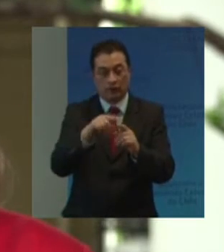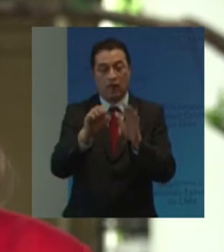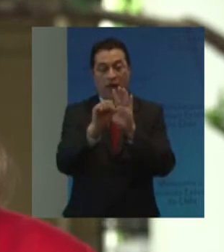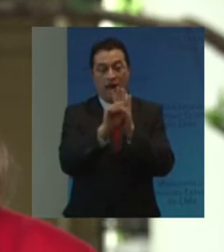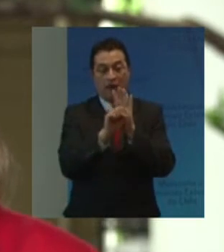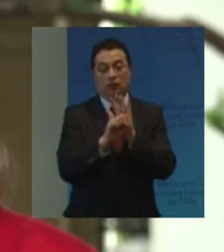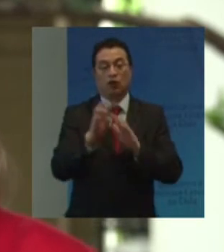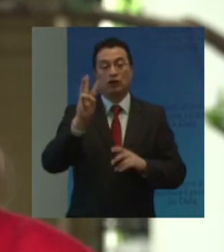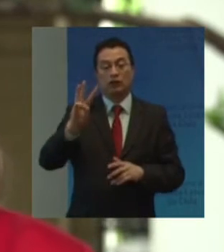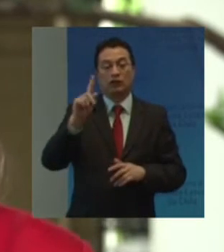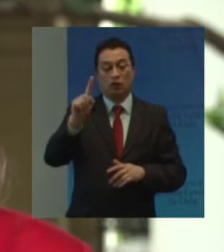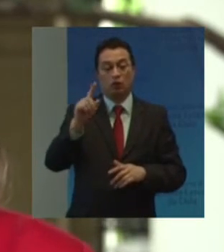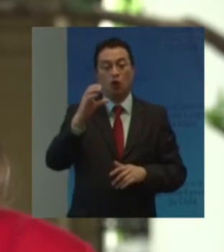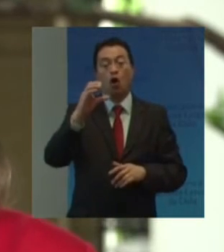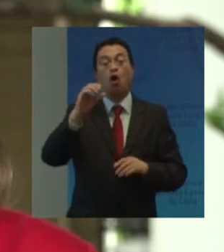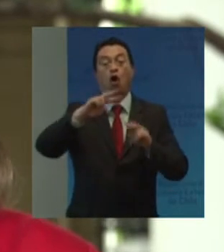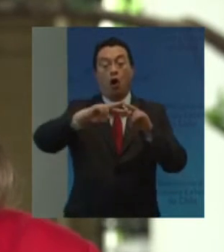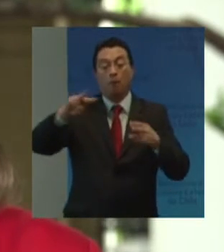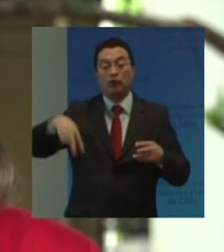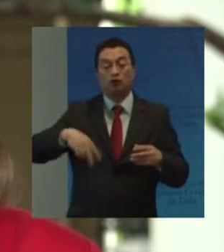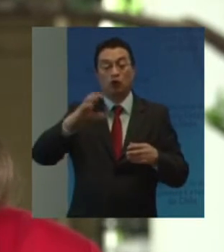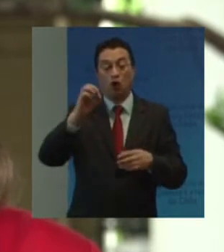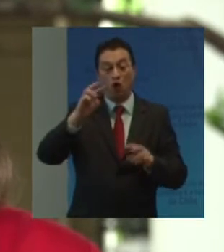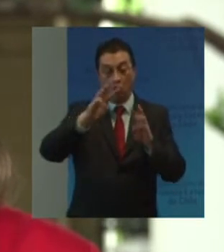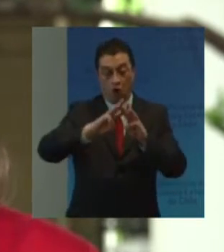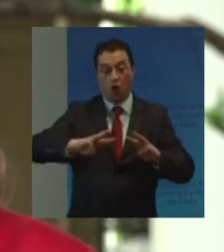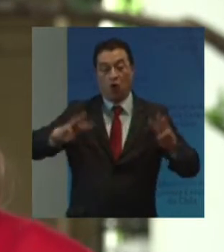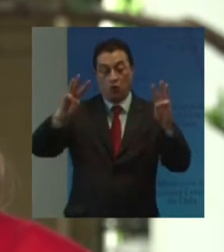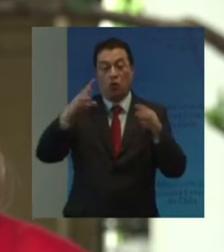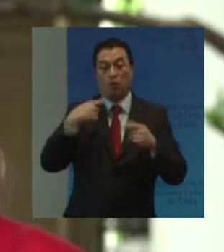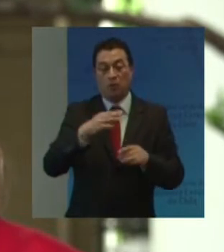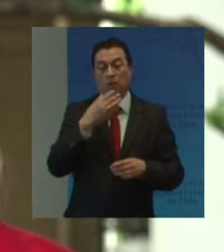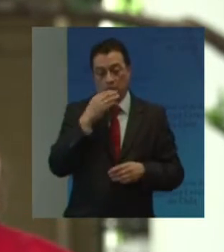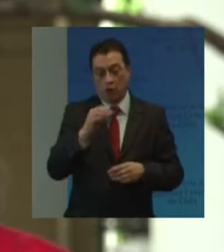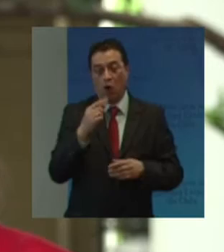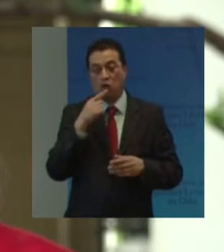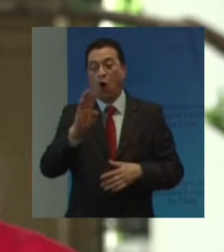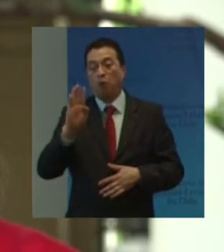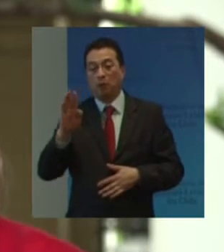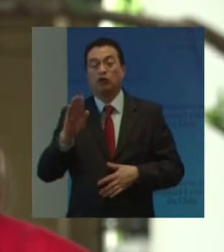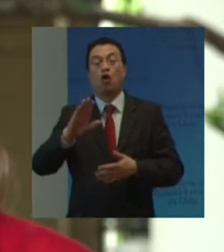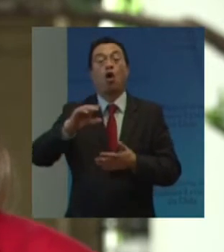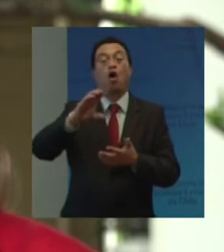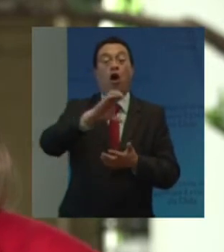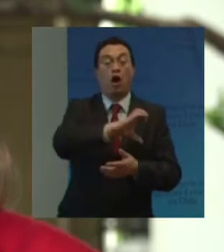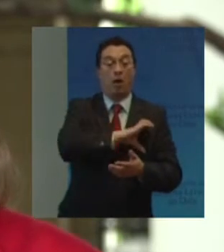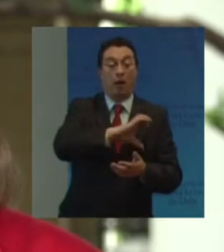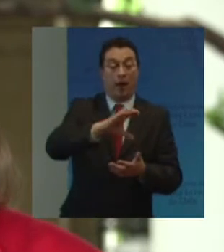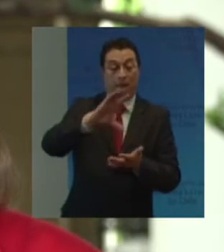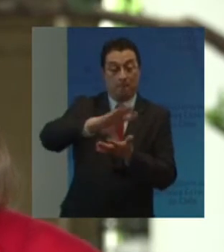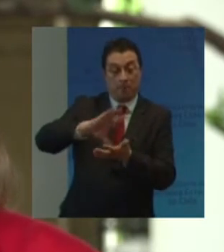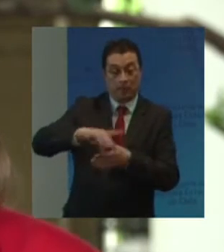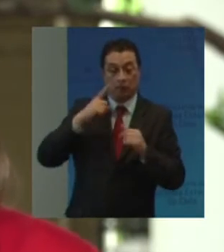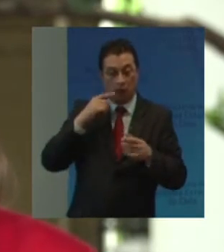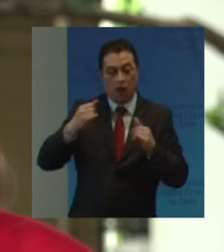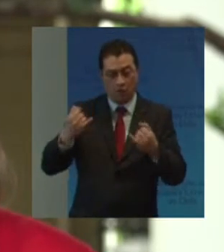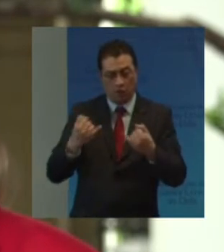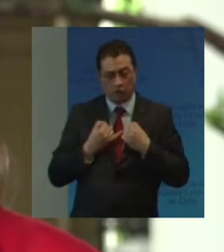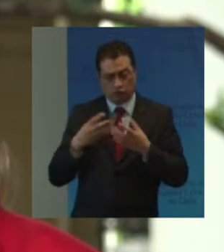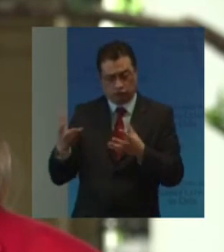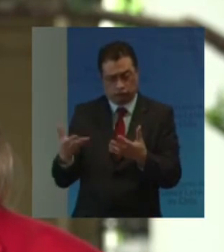artículo 31 De la Convención De Naciones Unidas Que consagra El compromiso De los Estados Parte De recopilar Información adecuada